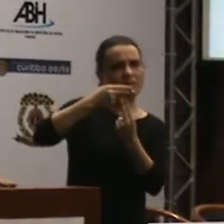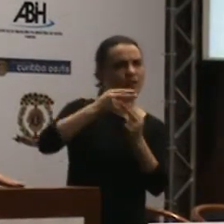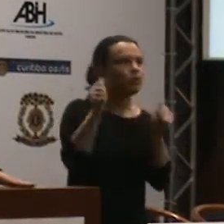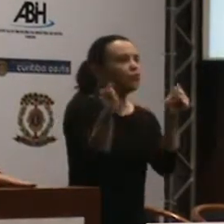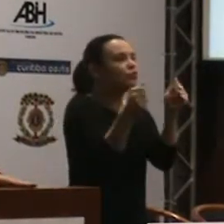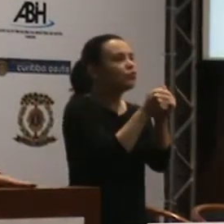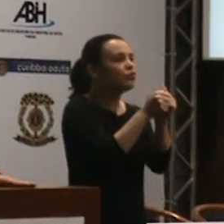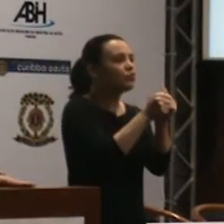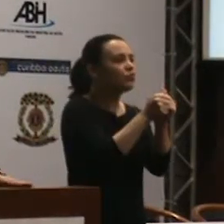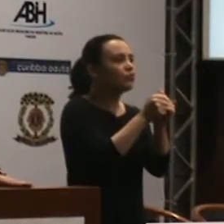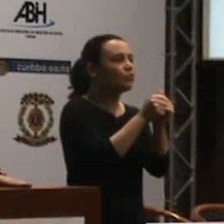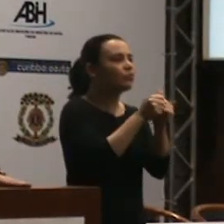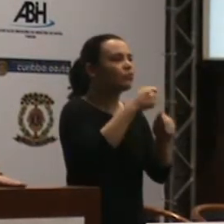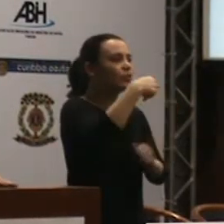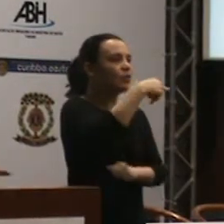né?